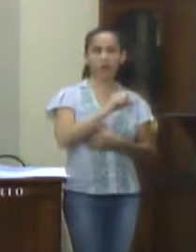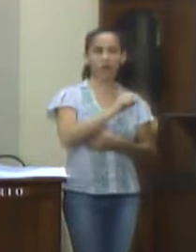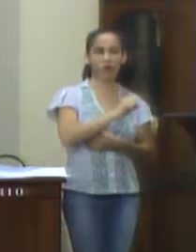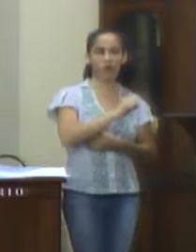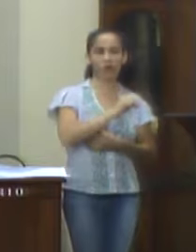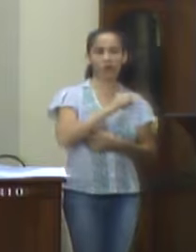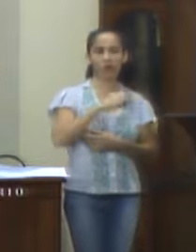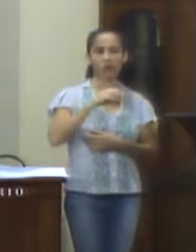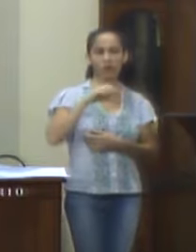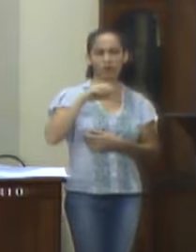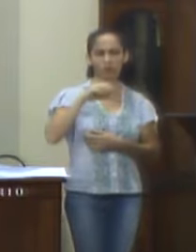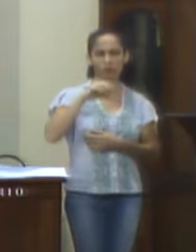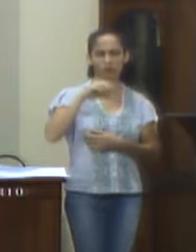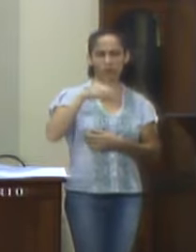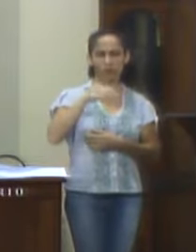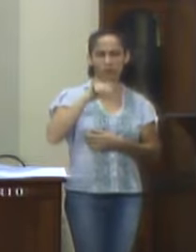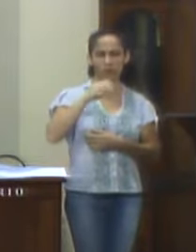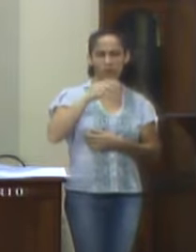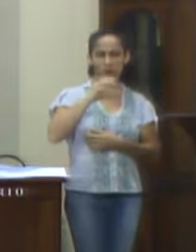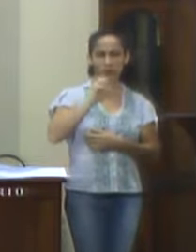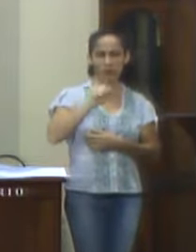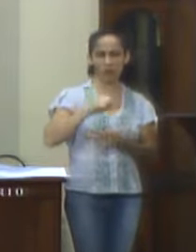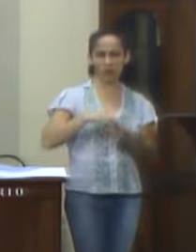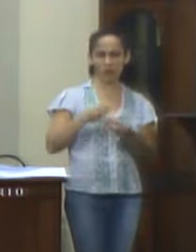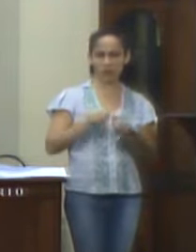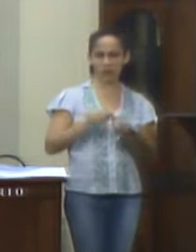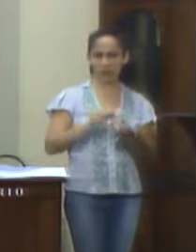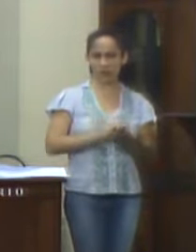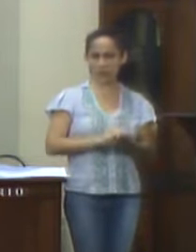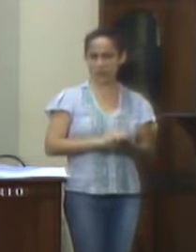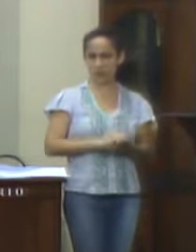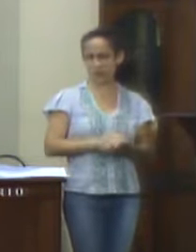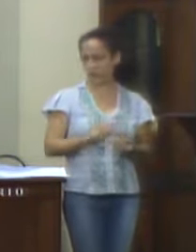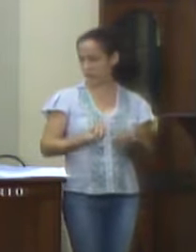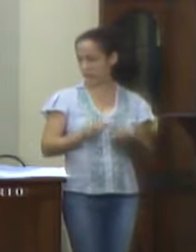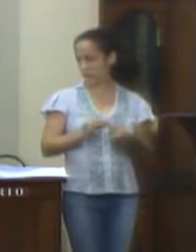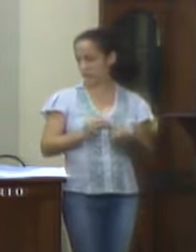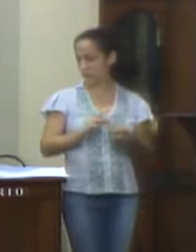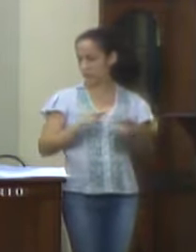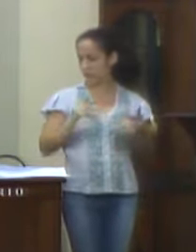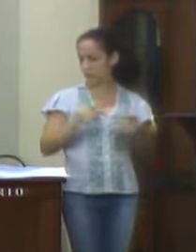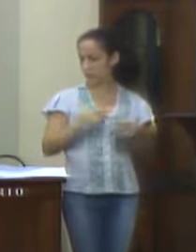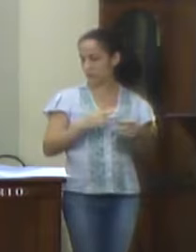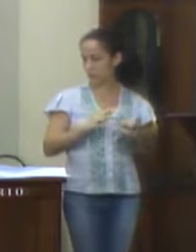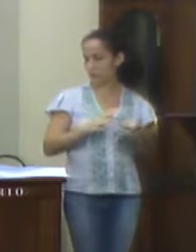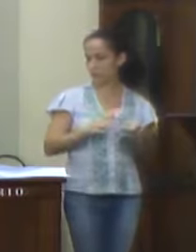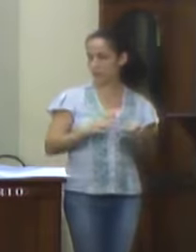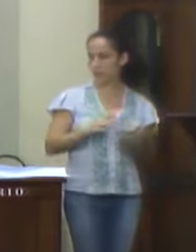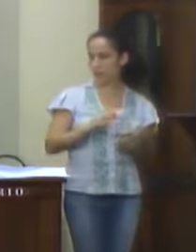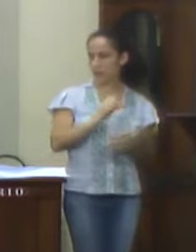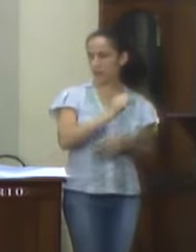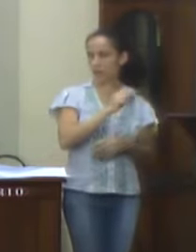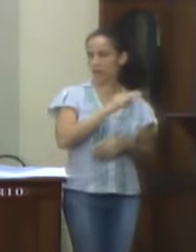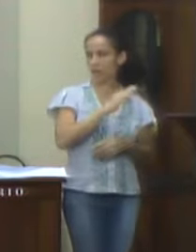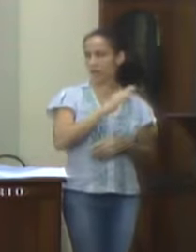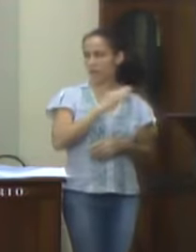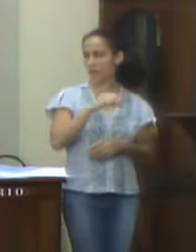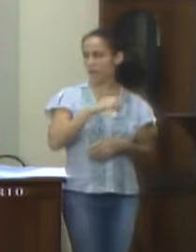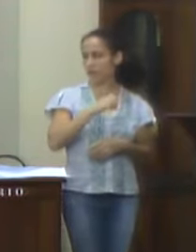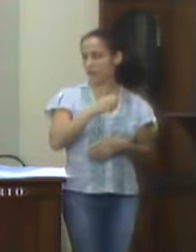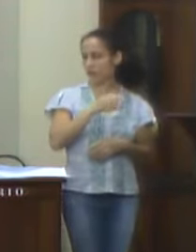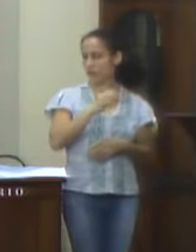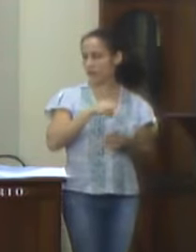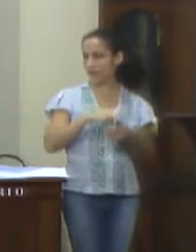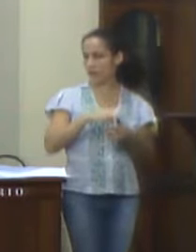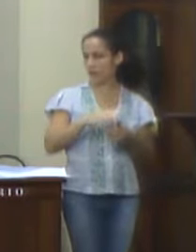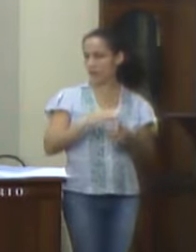.288.247,39. A diferença será atribuída à subvenção concedida